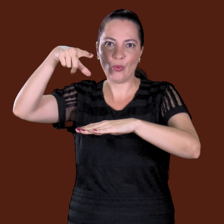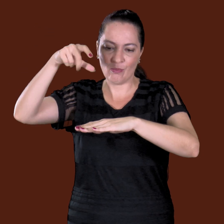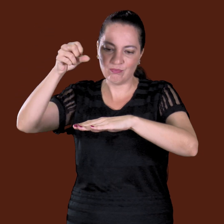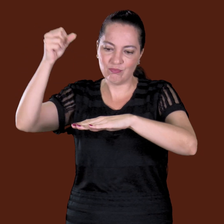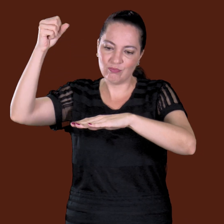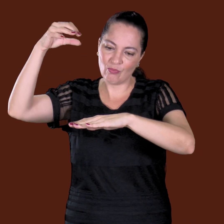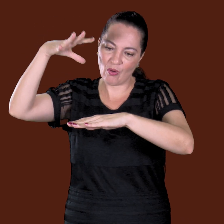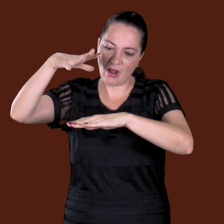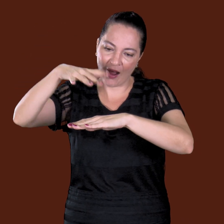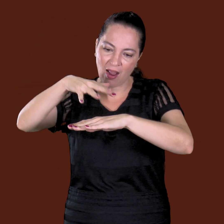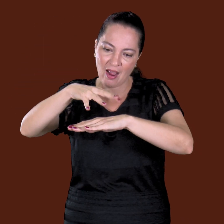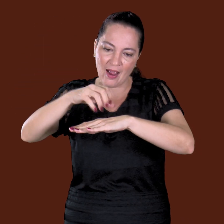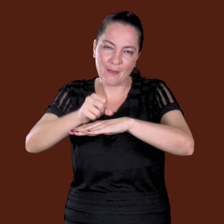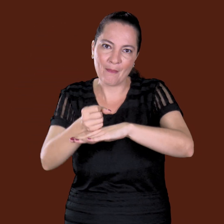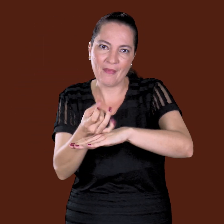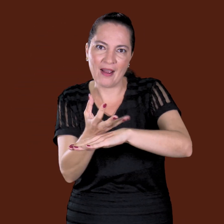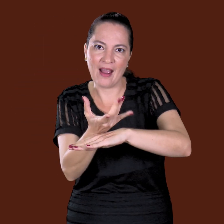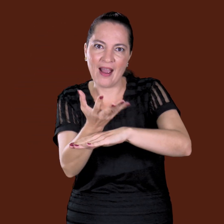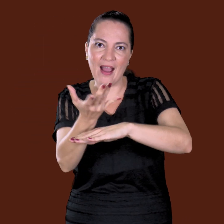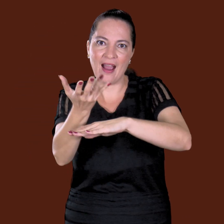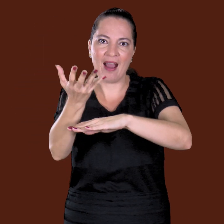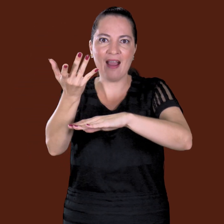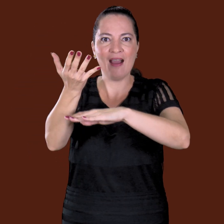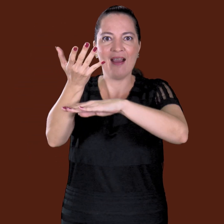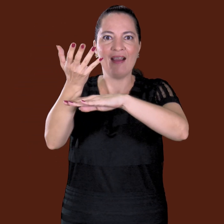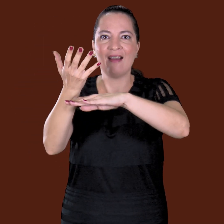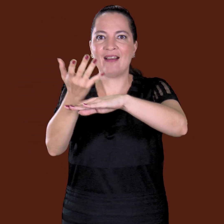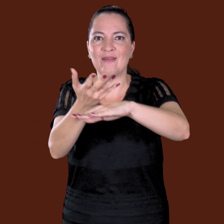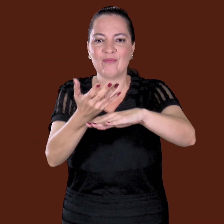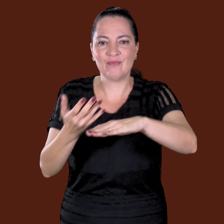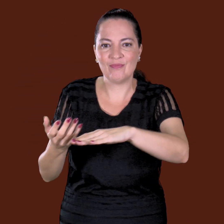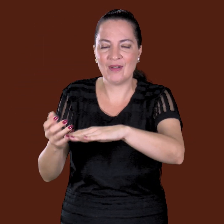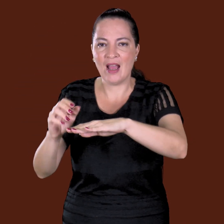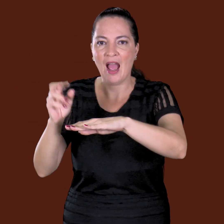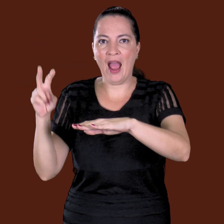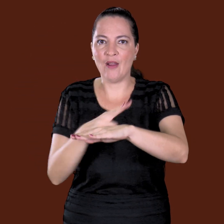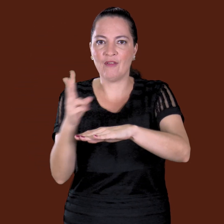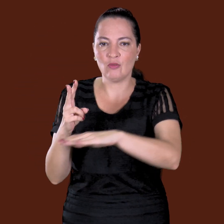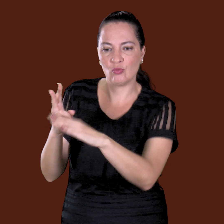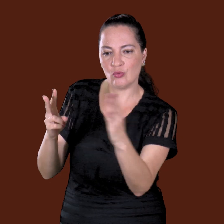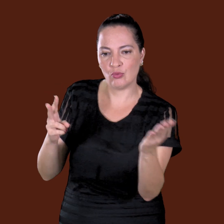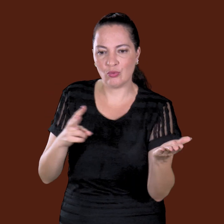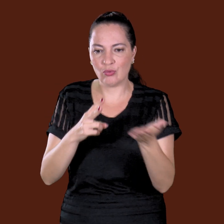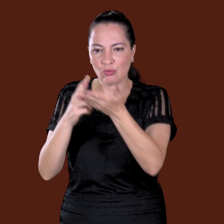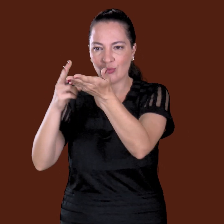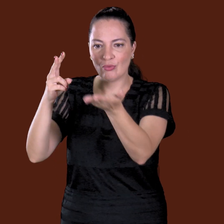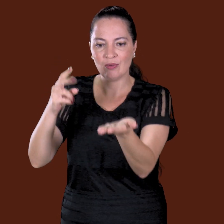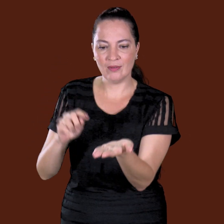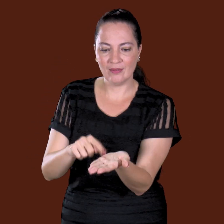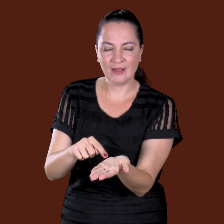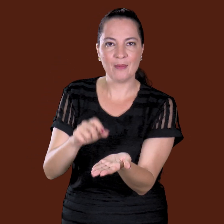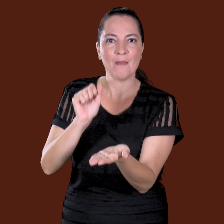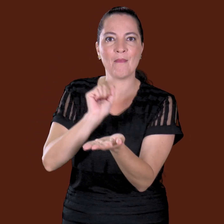parte coxê e aí na hora que o vento rodava a folha de novo, virava